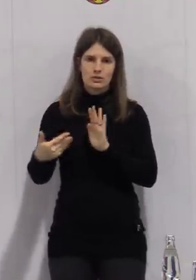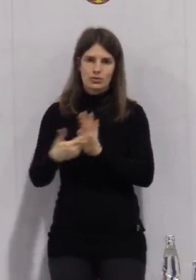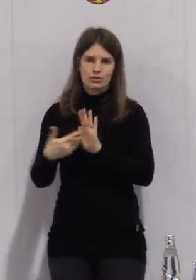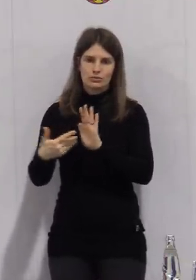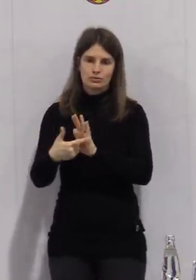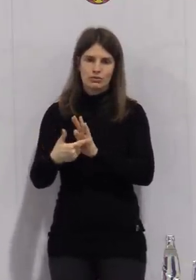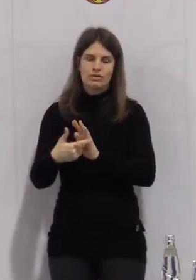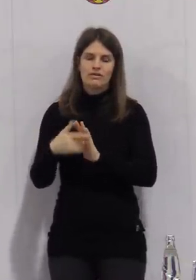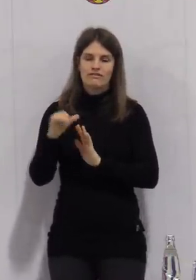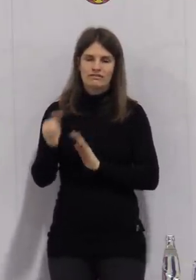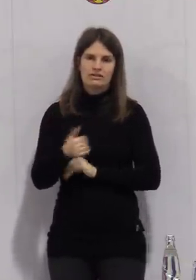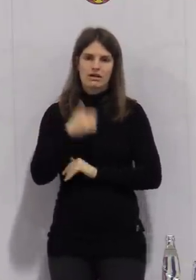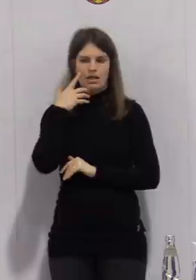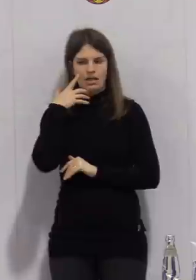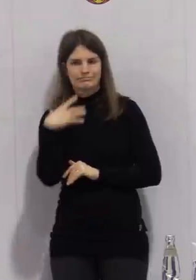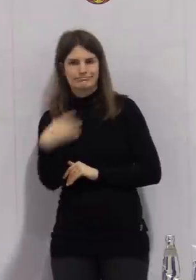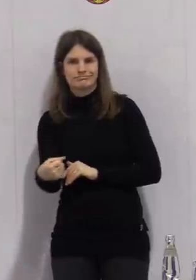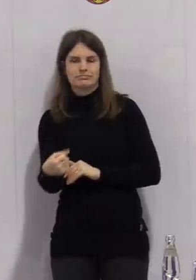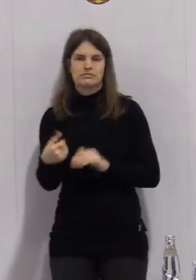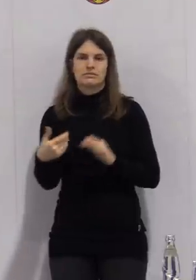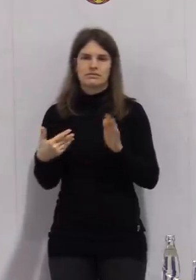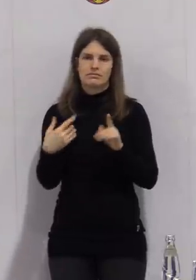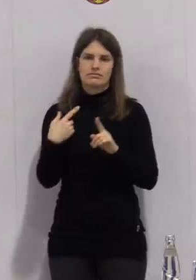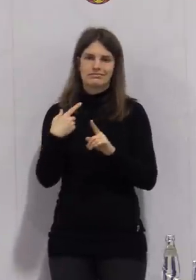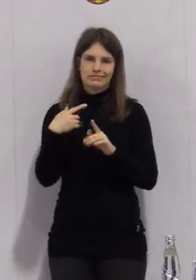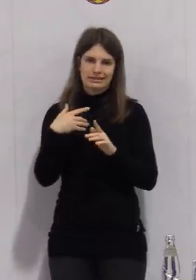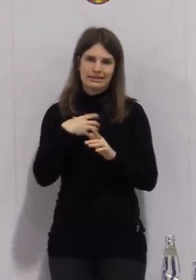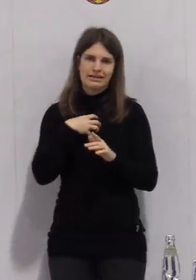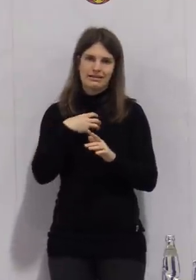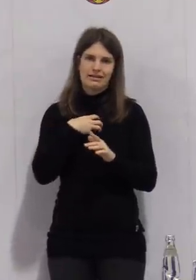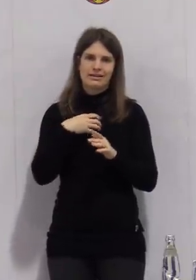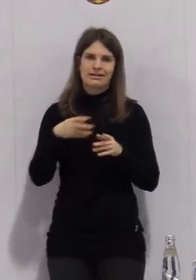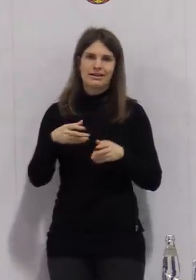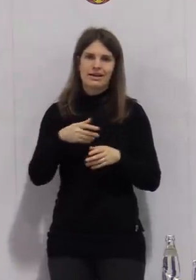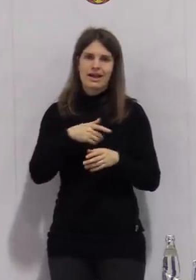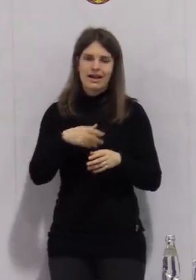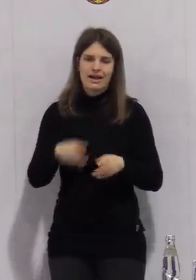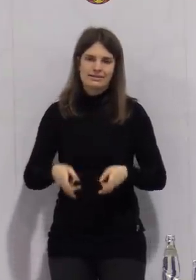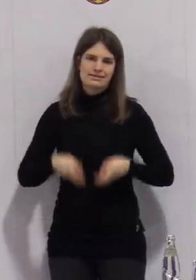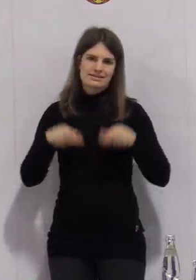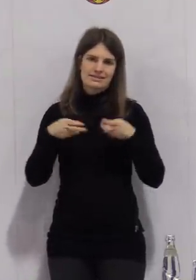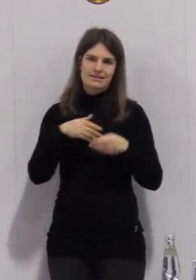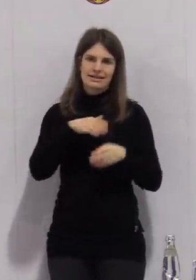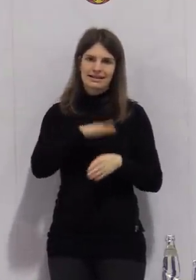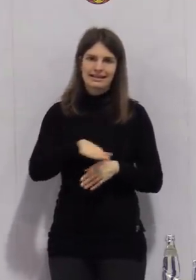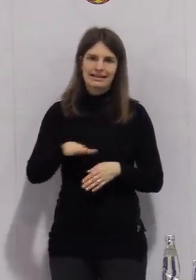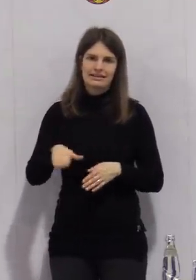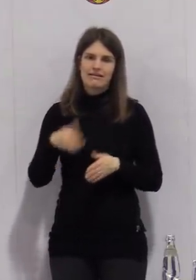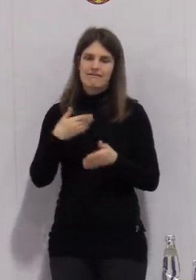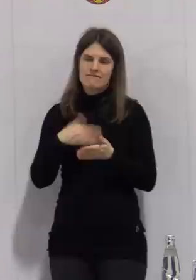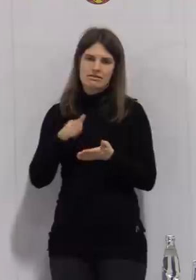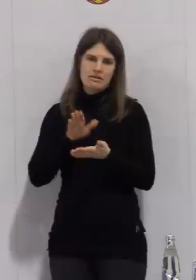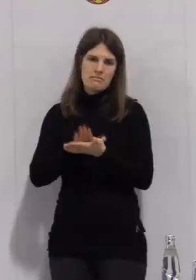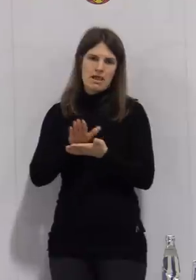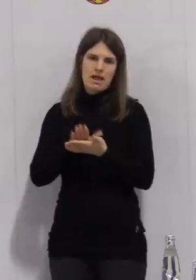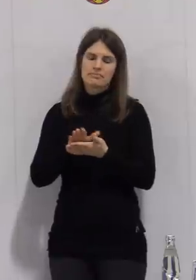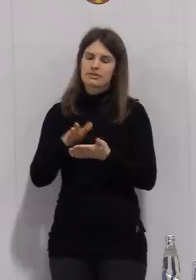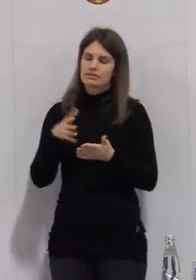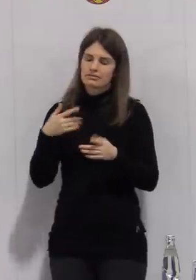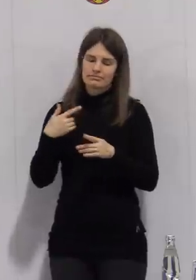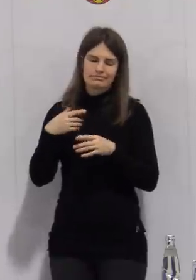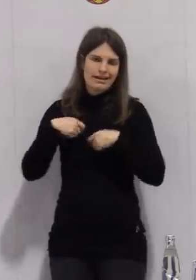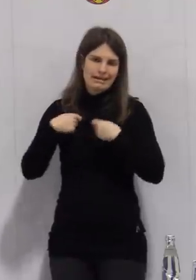von positiv getesteten Kindern, Erziehern und auch Angehörigen, die weiter in Quarantäne sich